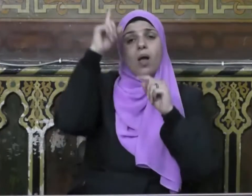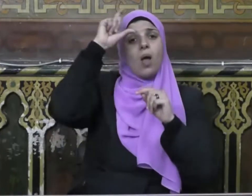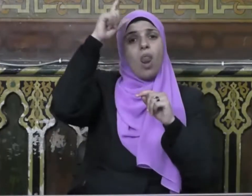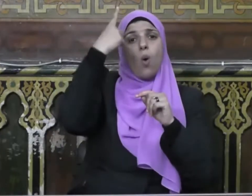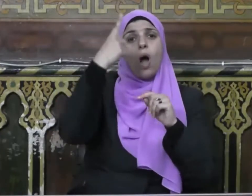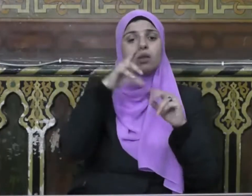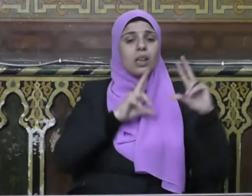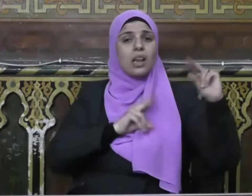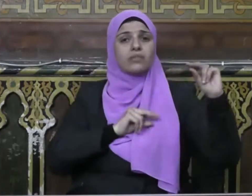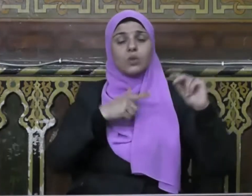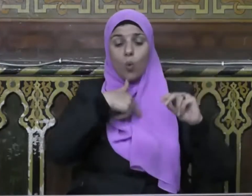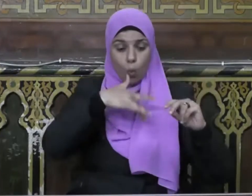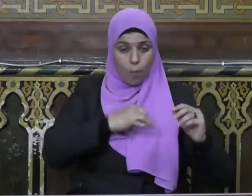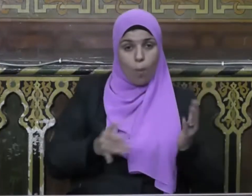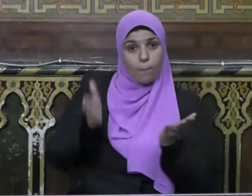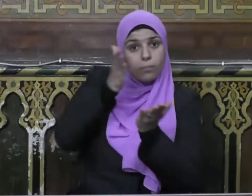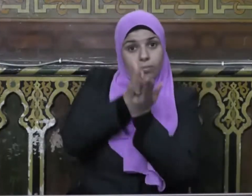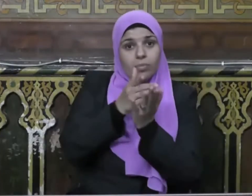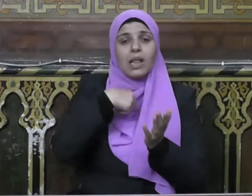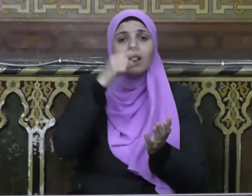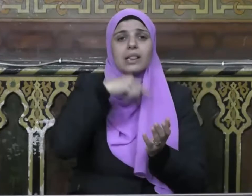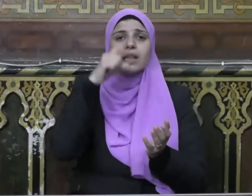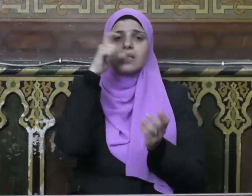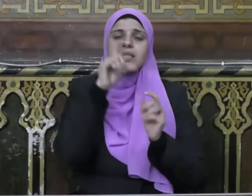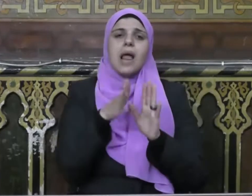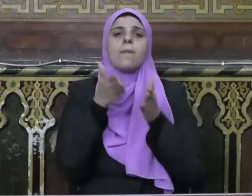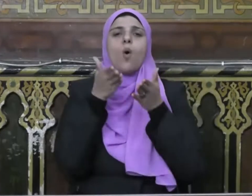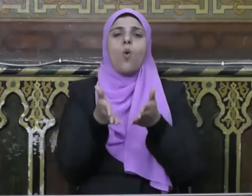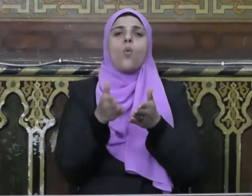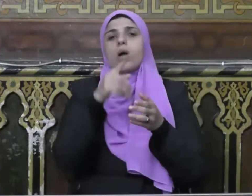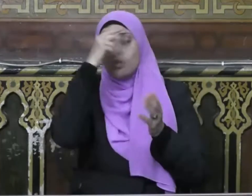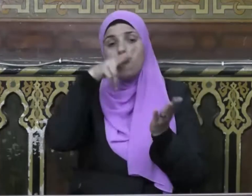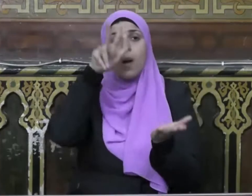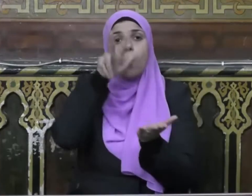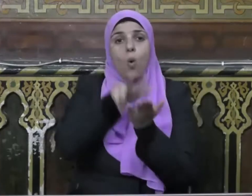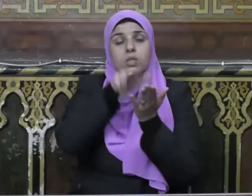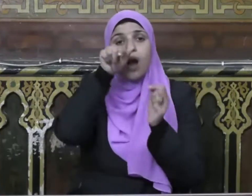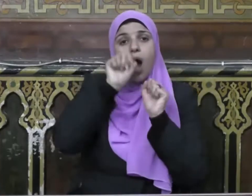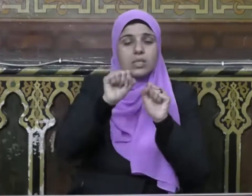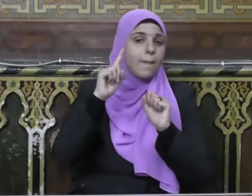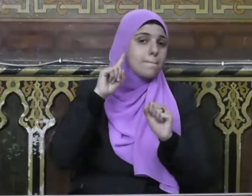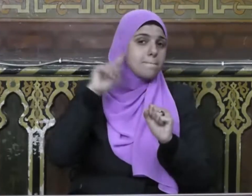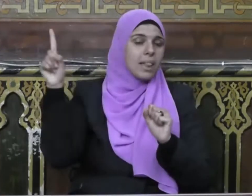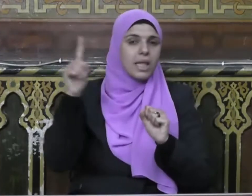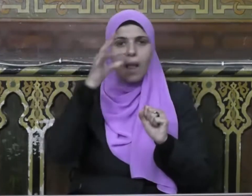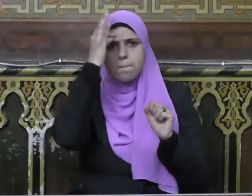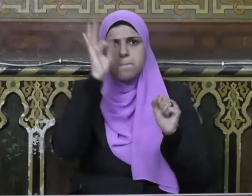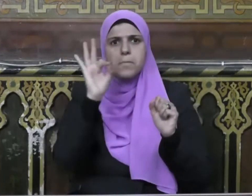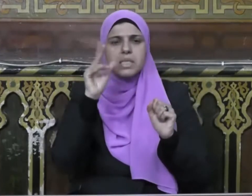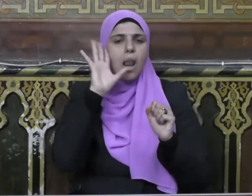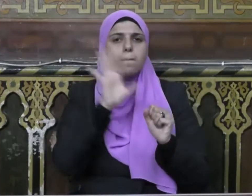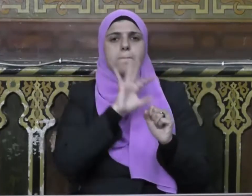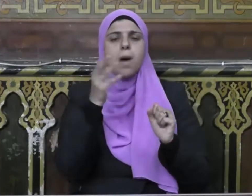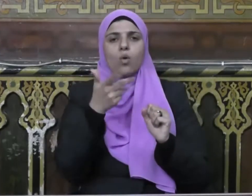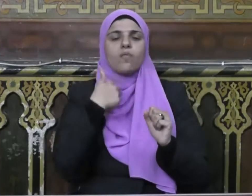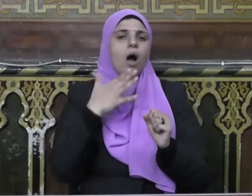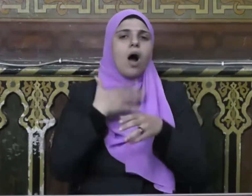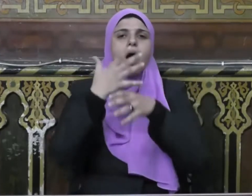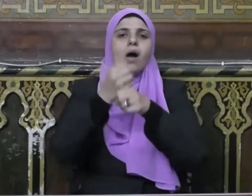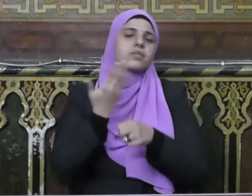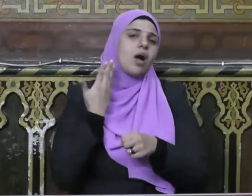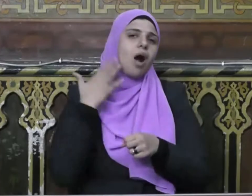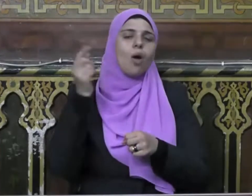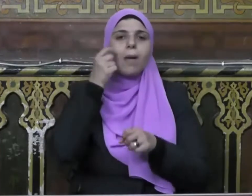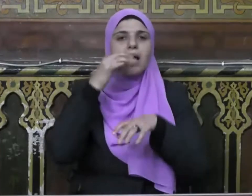مسلمون بهذا كانت وثيقة المدينة مثالا يحتزى به في